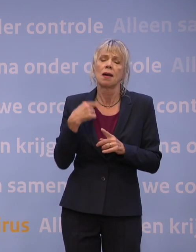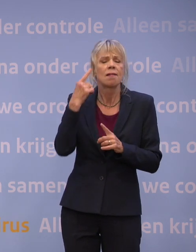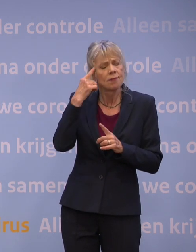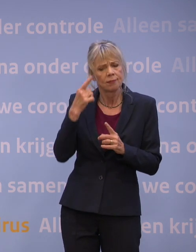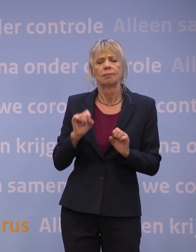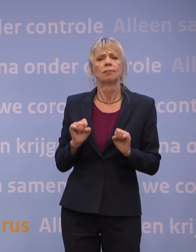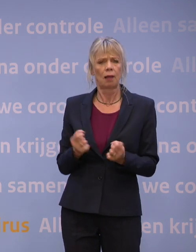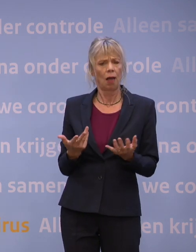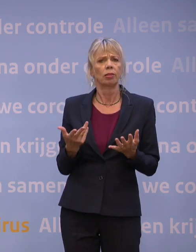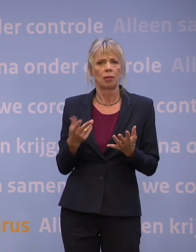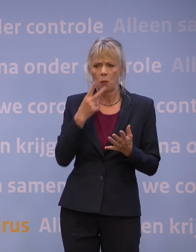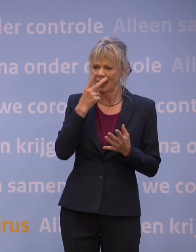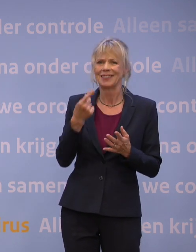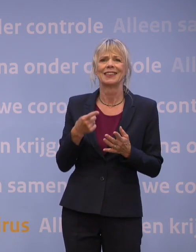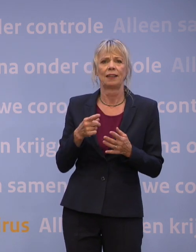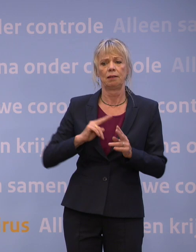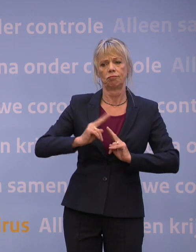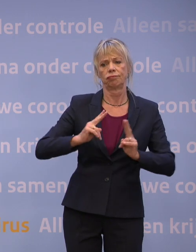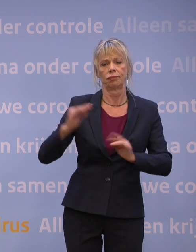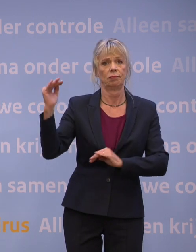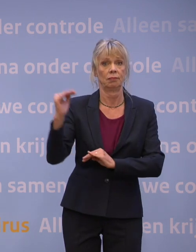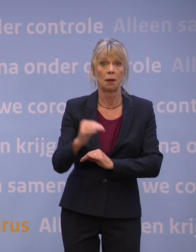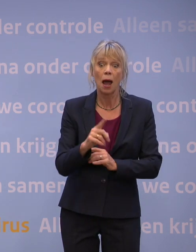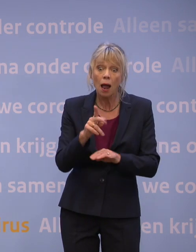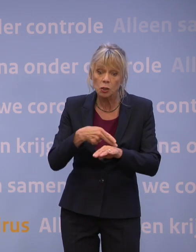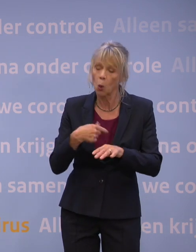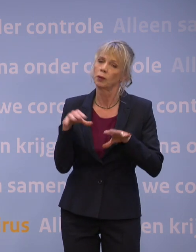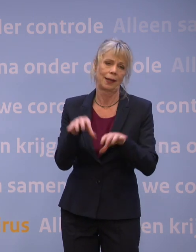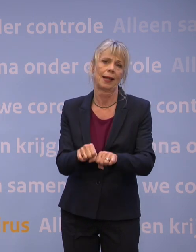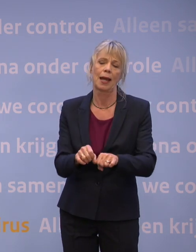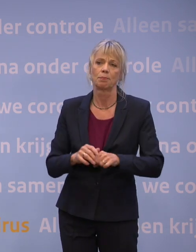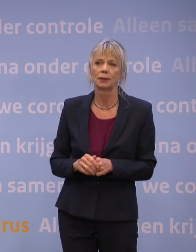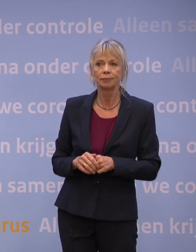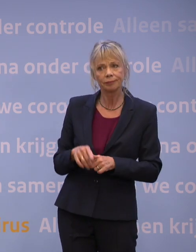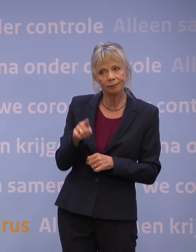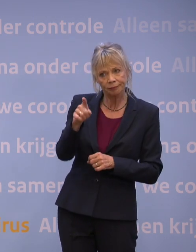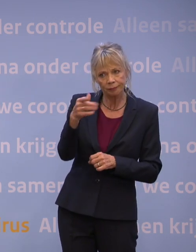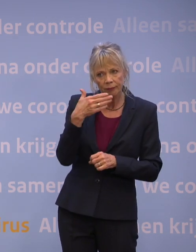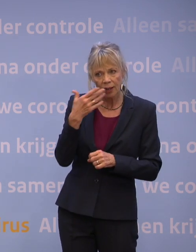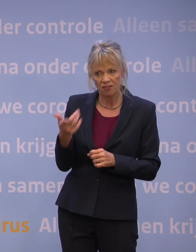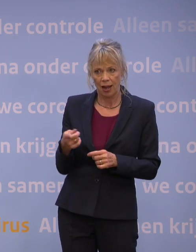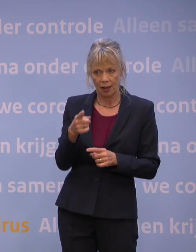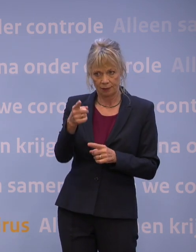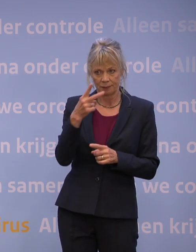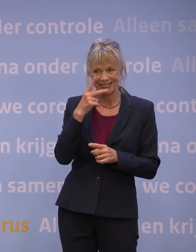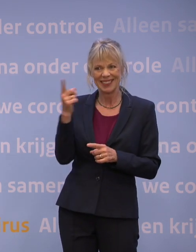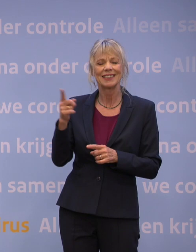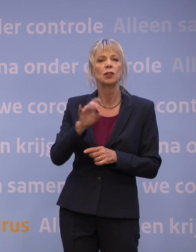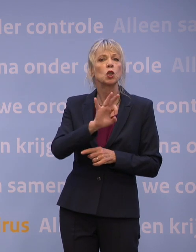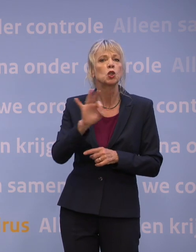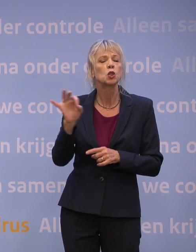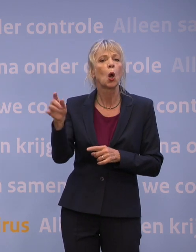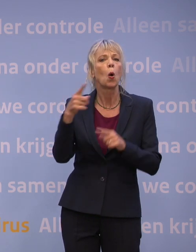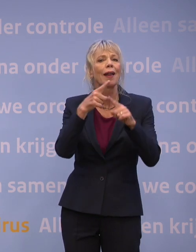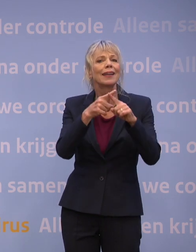zien dat het allemaal snel daalt. Maar als het dus nodig is, schijp binnen. Ja, want aan de andere kant zie je ook al hoe snel het gaat. Er is nu een schoen in Amstelveen gesloten